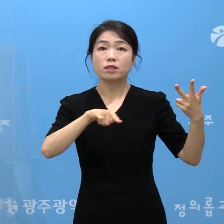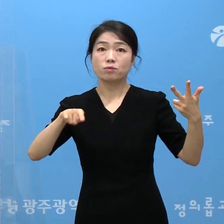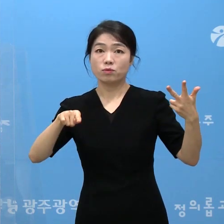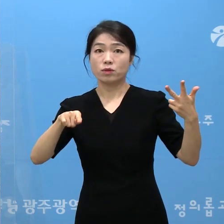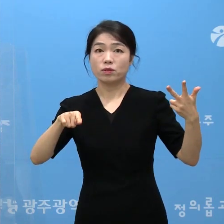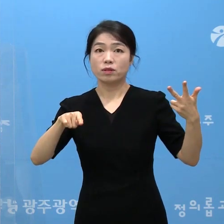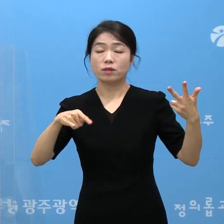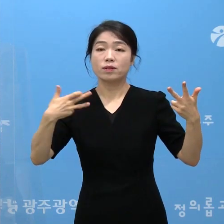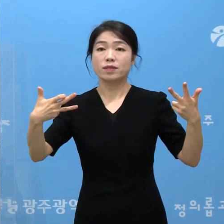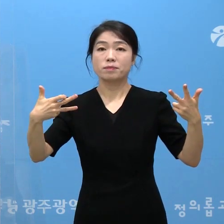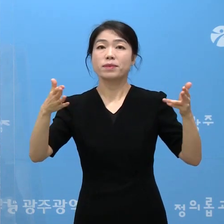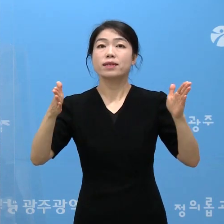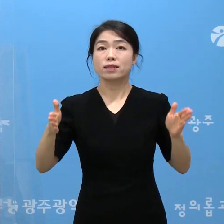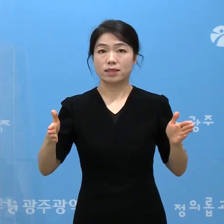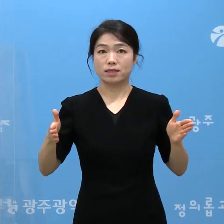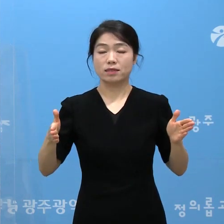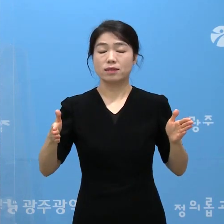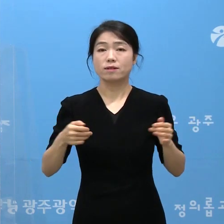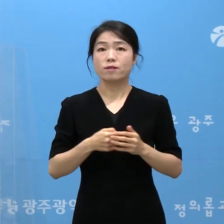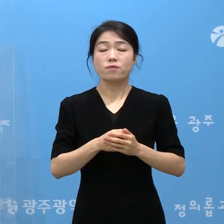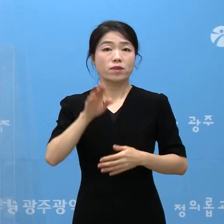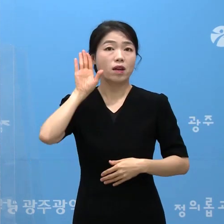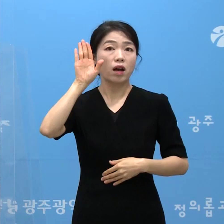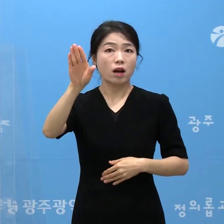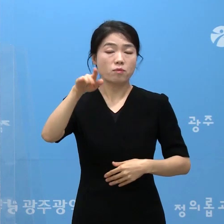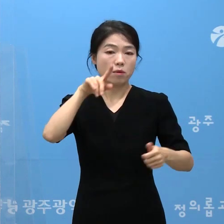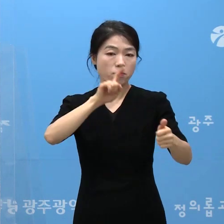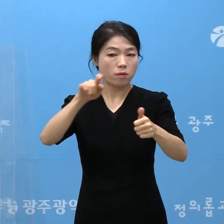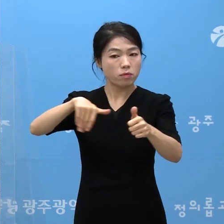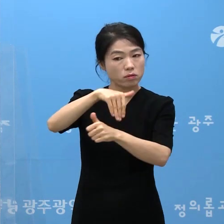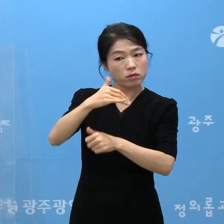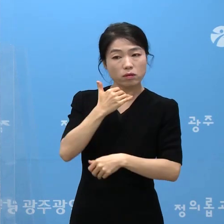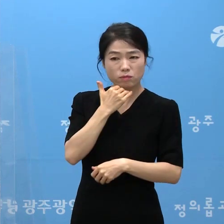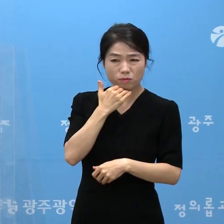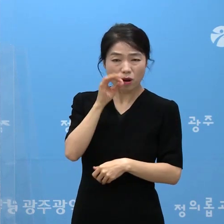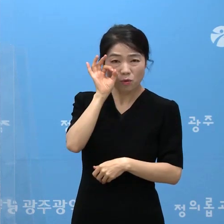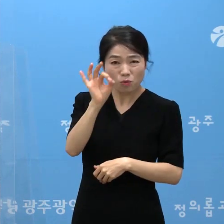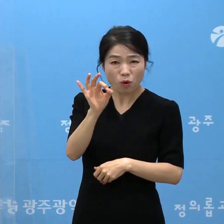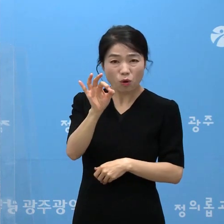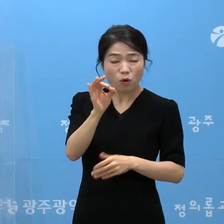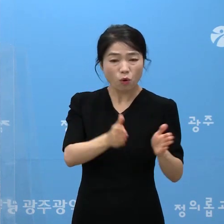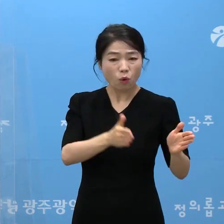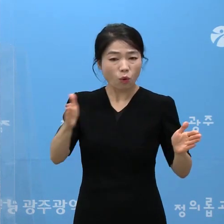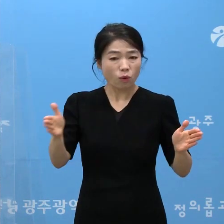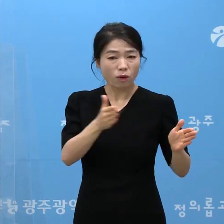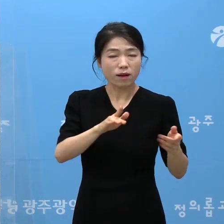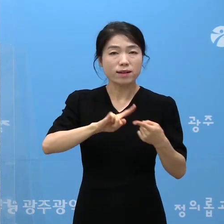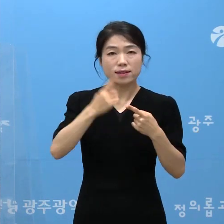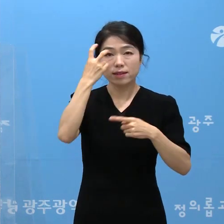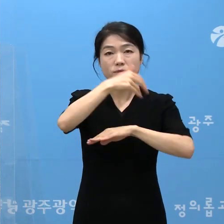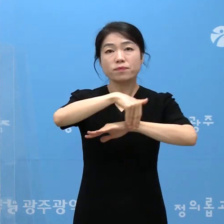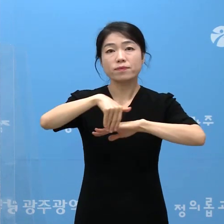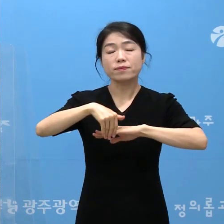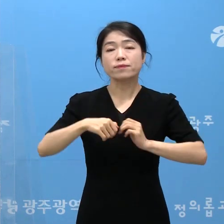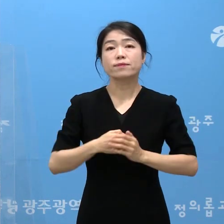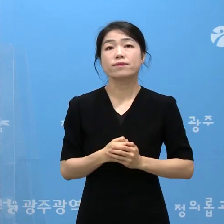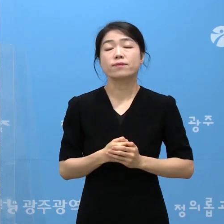7월 18일까지이며 향후 확진자 추이를 보아 기간 연장 여부를 검토하겠습니다.